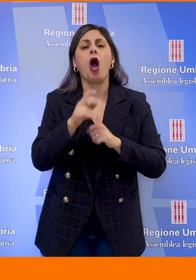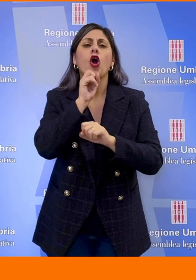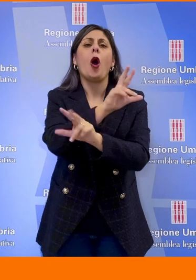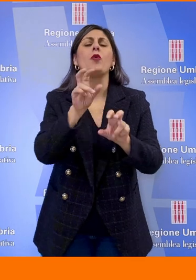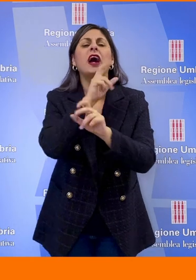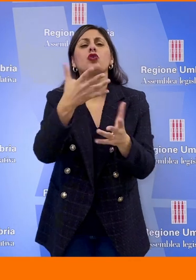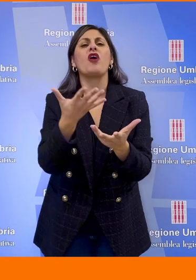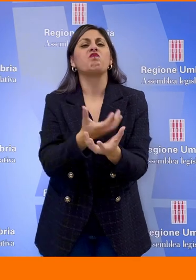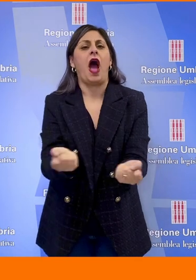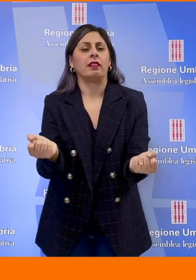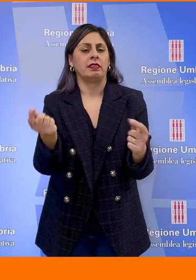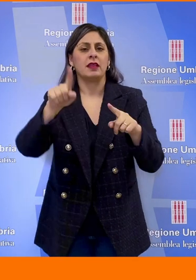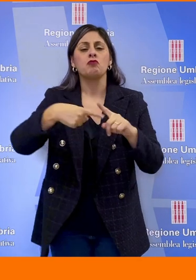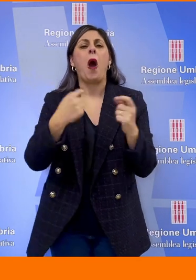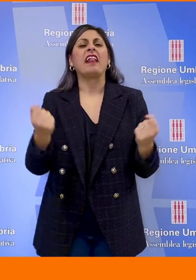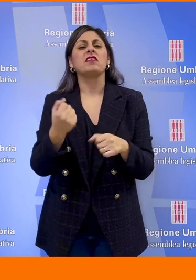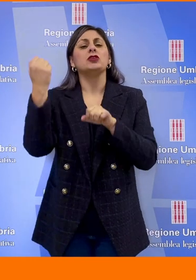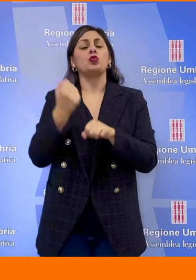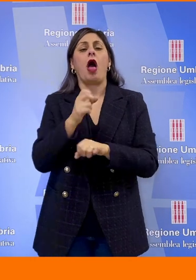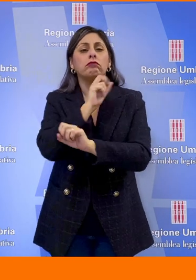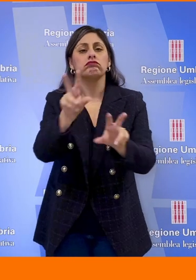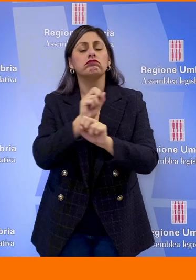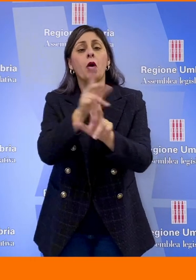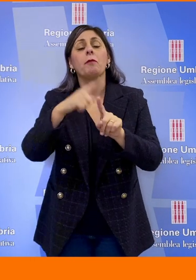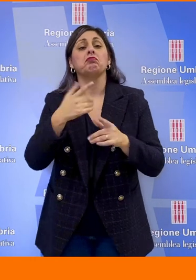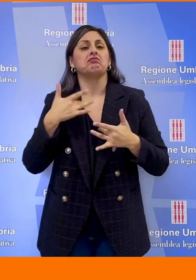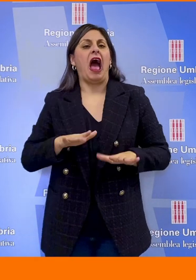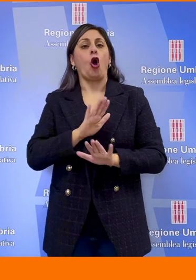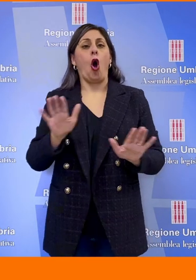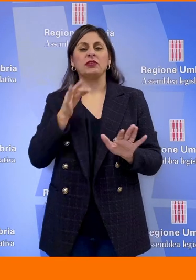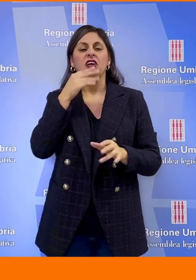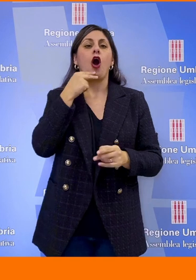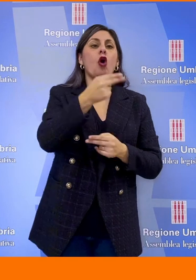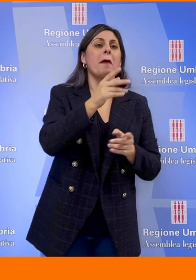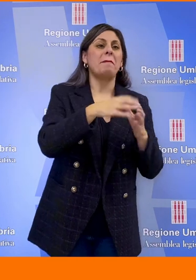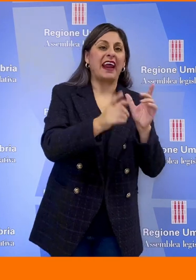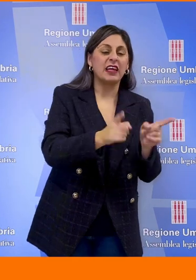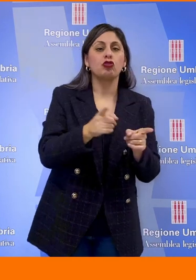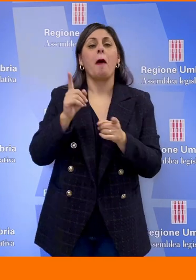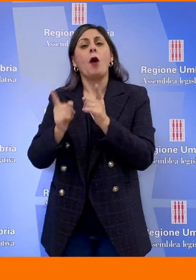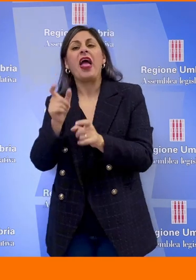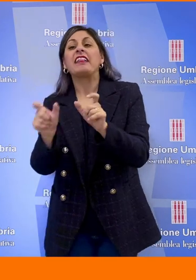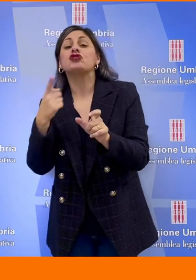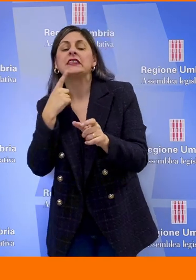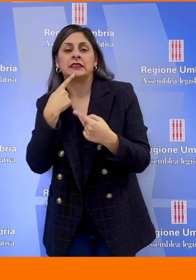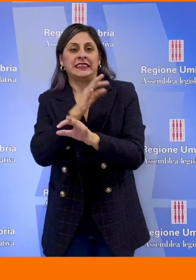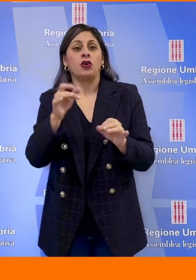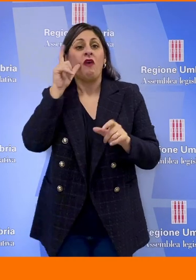di fatti essenziali allo svolgimento dell'attività istituzionale e in forma anonima cioè senza nominare partiti e politici né mostrare foto,